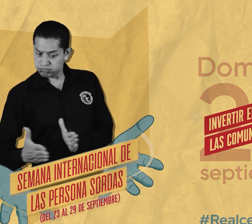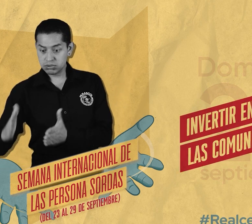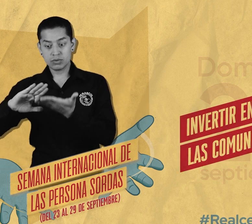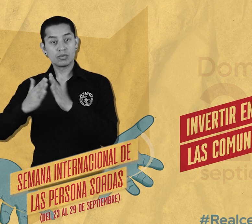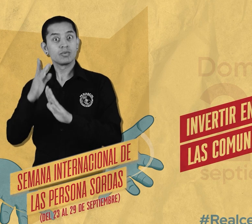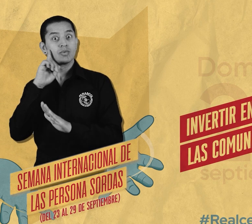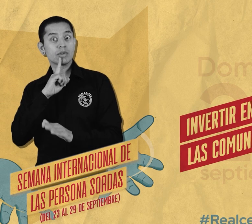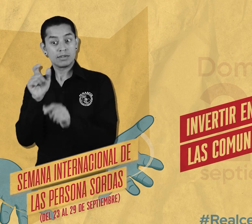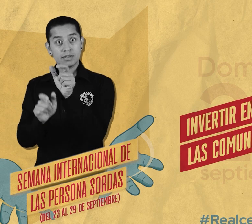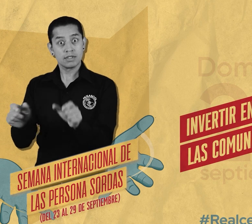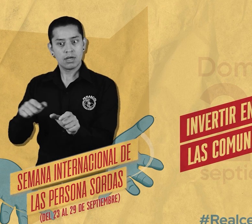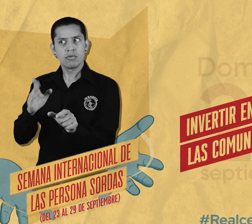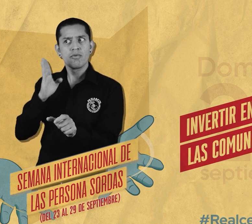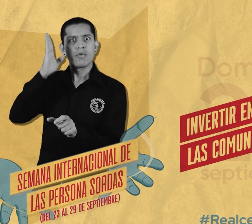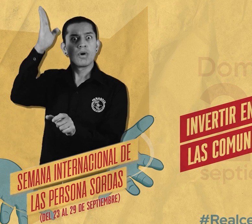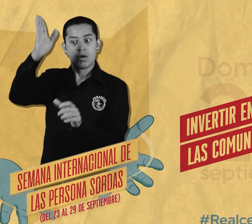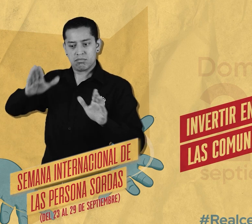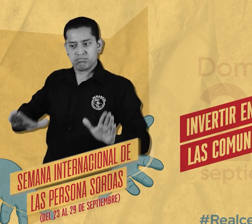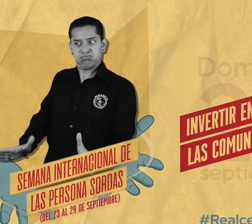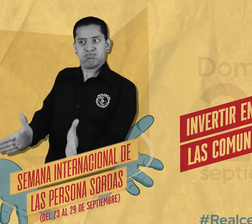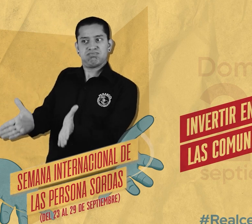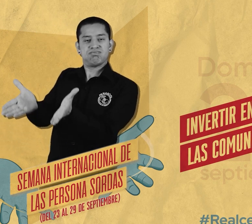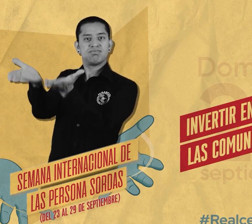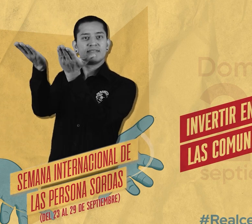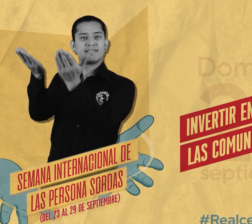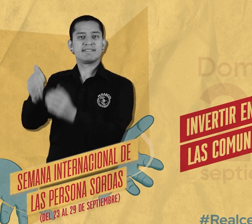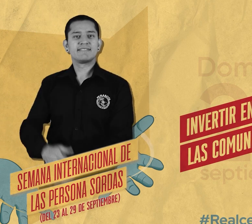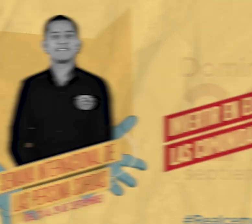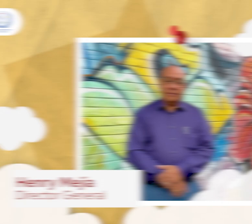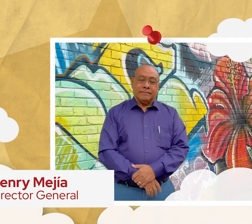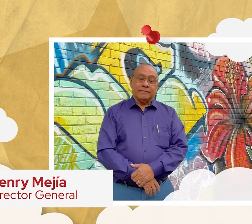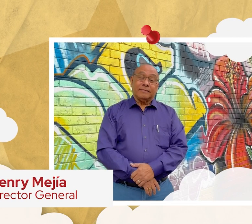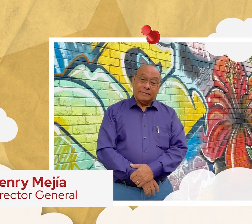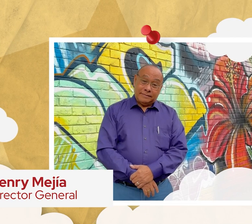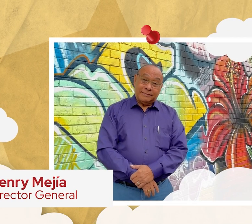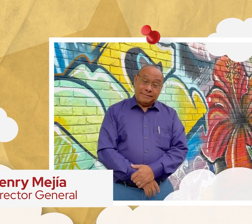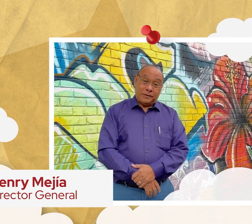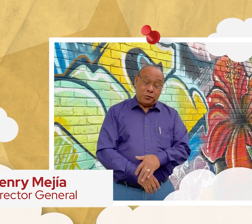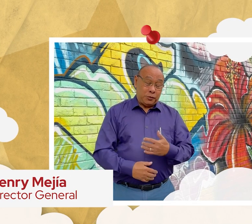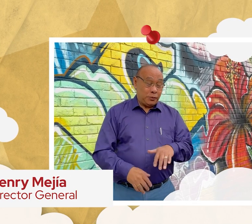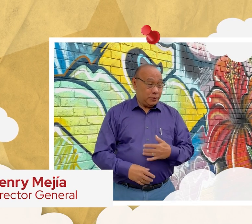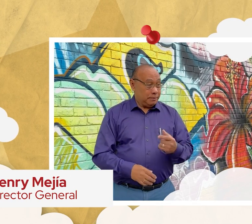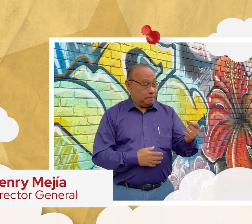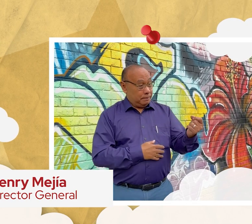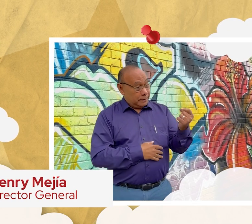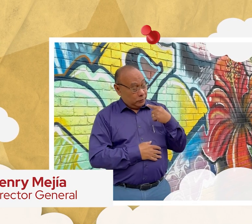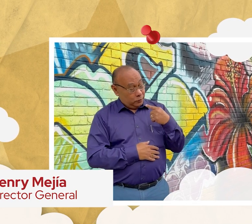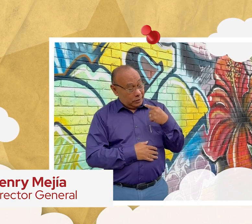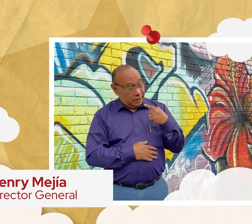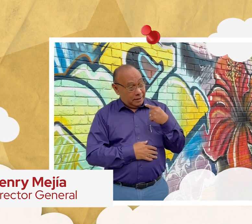Domingo 29 de septiembre, invertir en el futuro de las comunidades sordas. Uy, esa pregunta